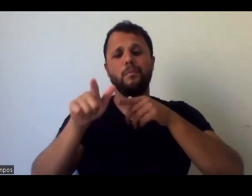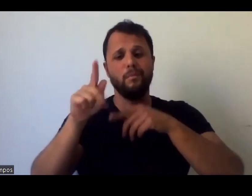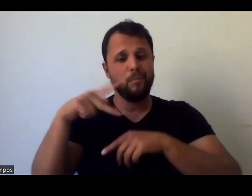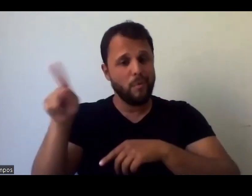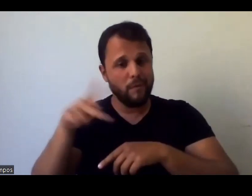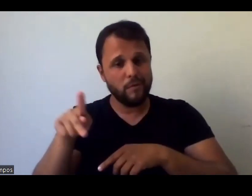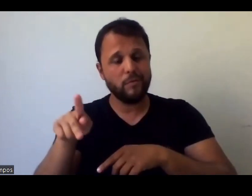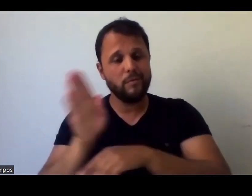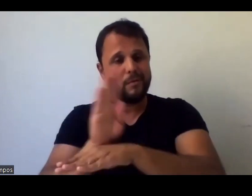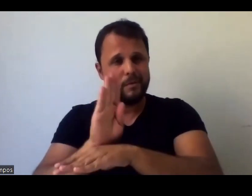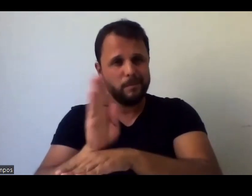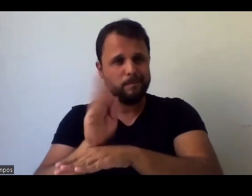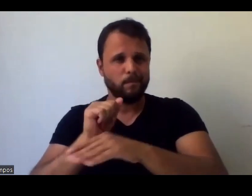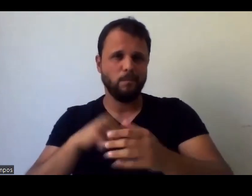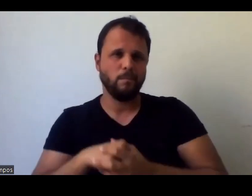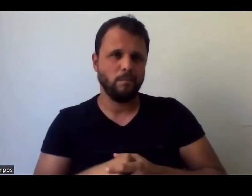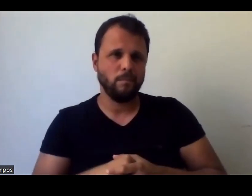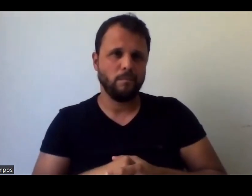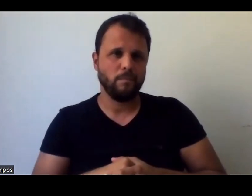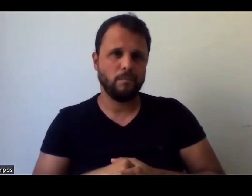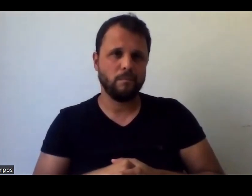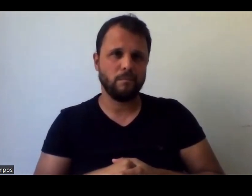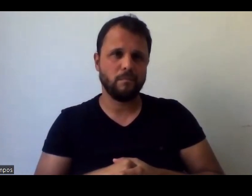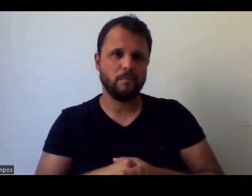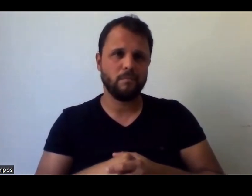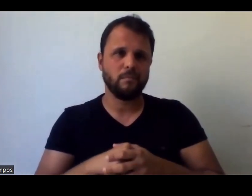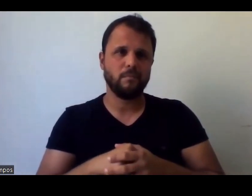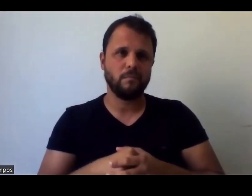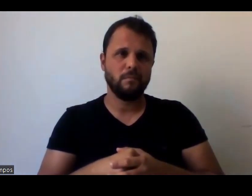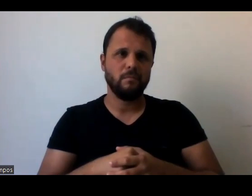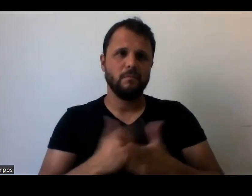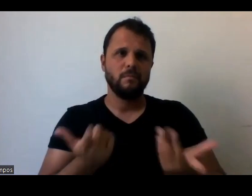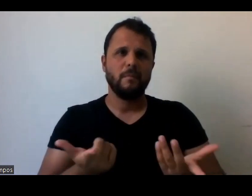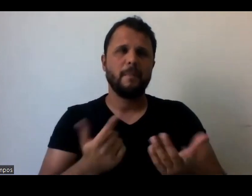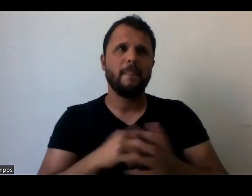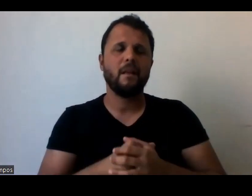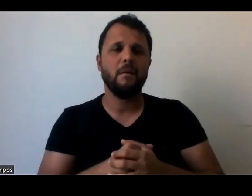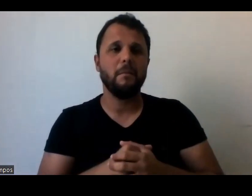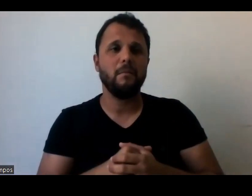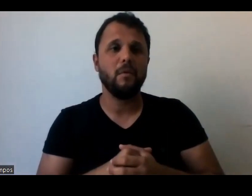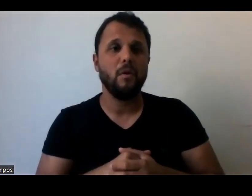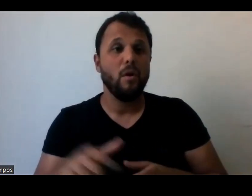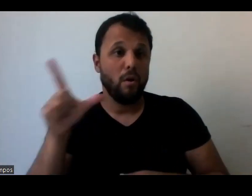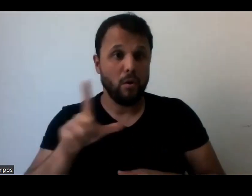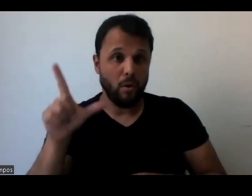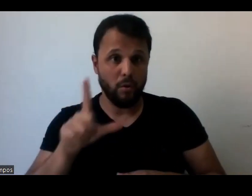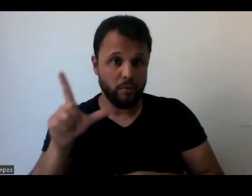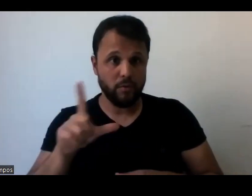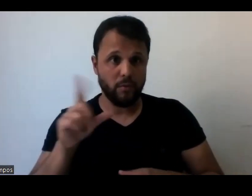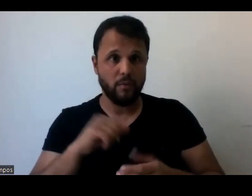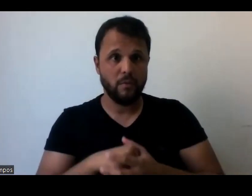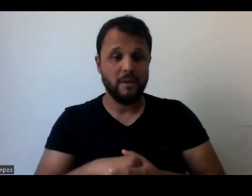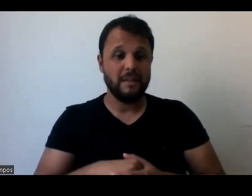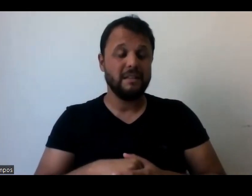dizer é que isso não tem uma... Também é meio ideal se eu querer que todo mundo aja assim, mas é claro que se houvesse uma política